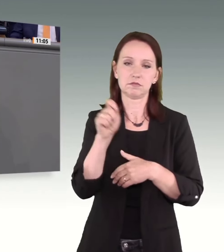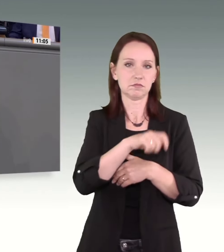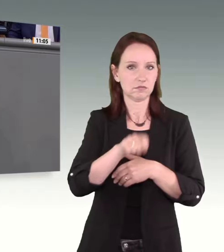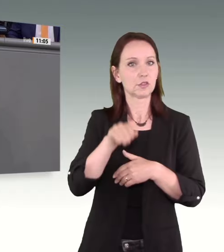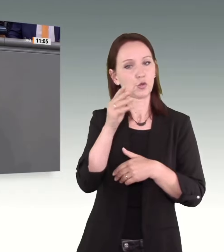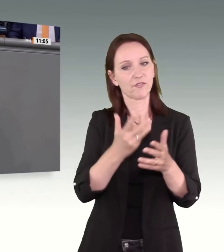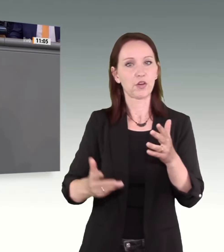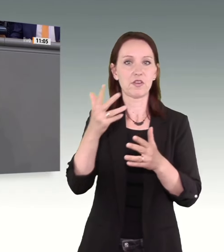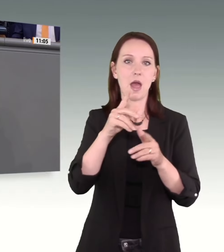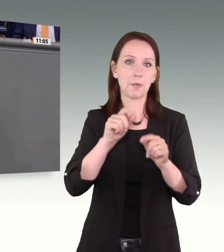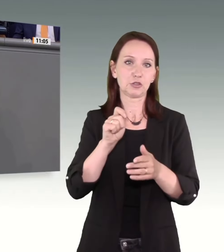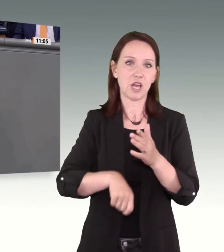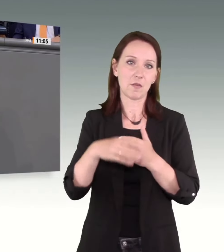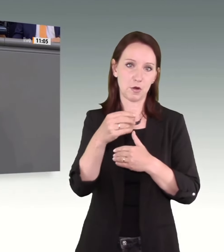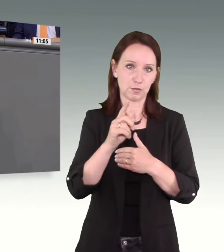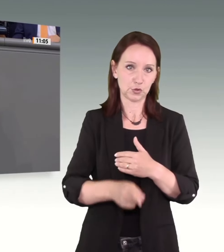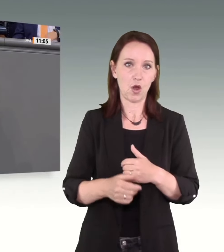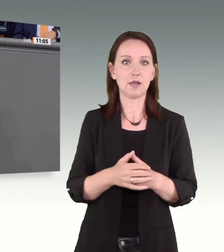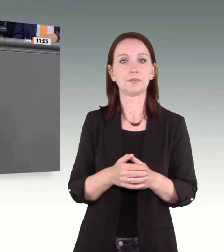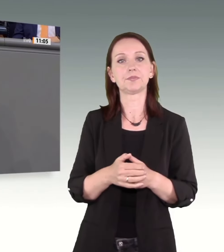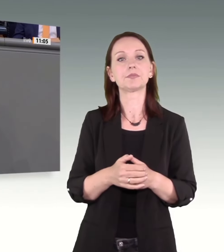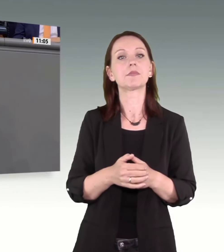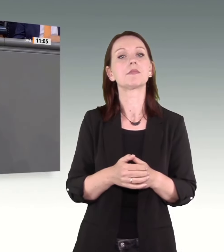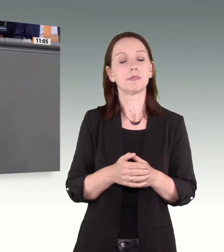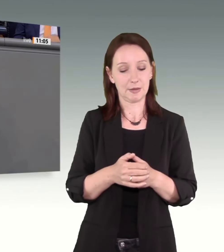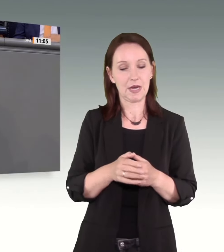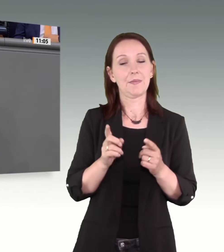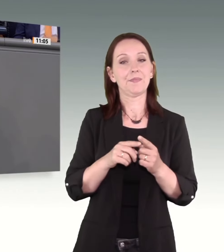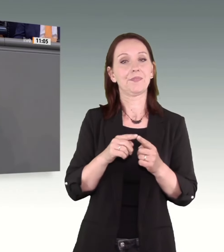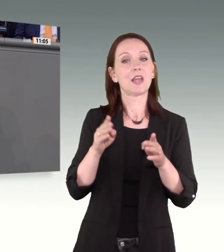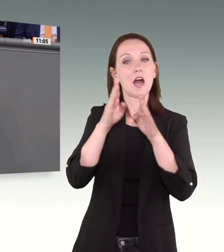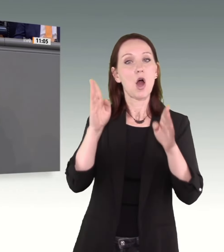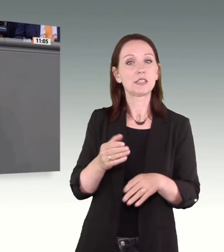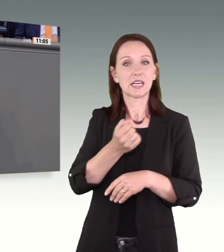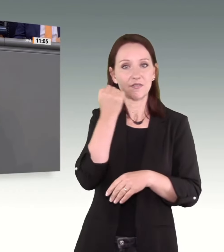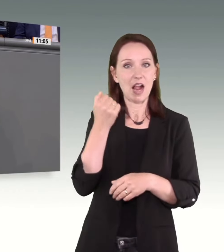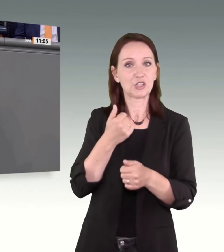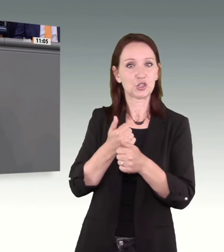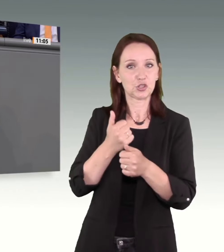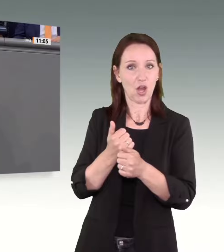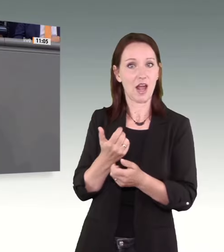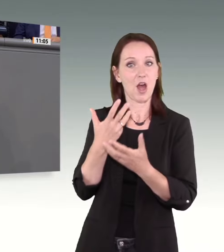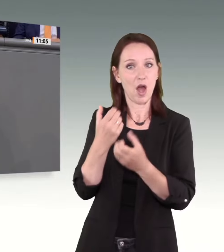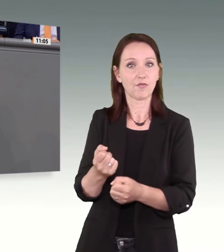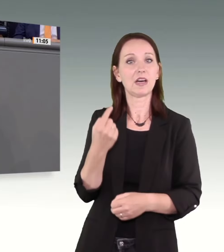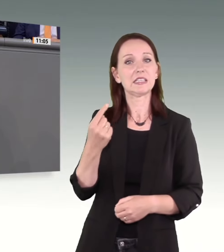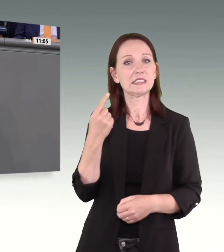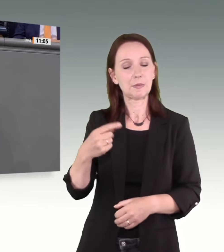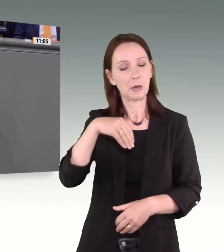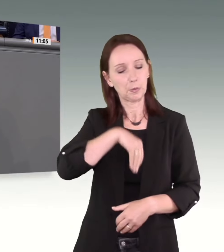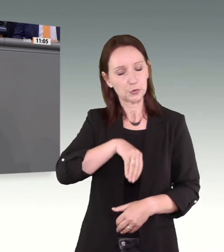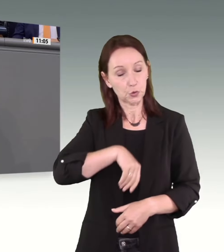fünf Jahre erhöht werden. Wir wollen zweitens, dass Opfer von häuslicher Gewalt und Stalking, die psychisch und physisch wirklich